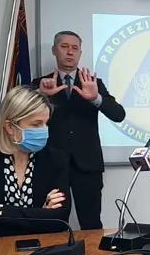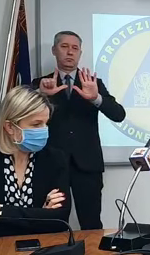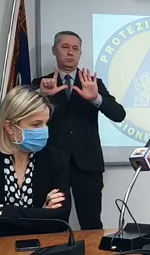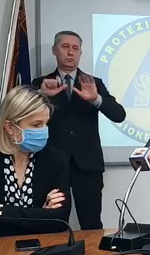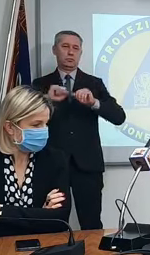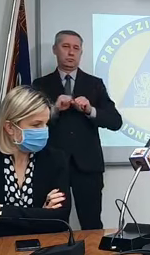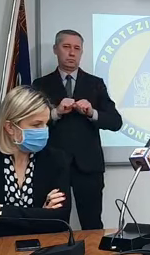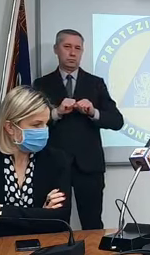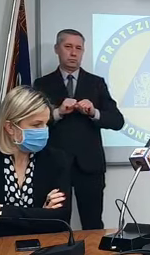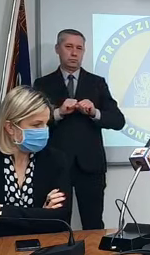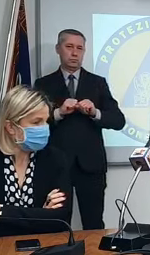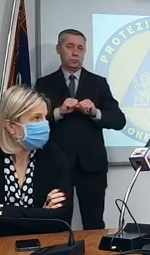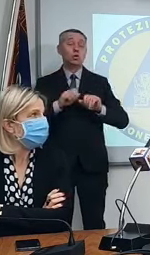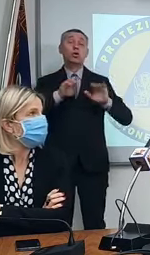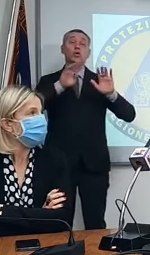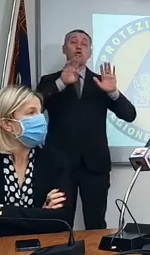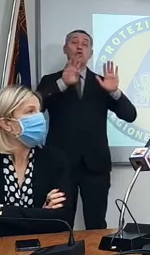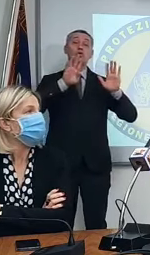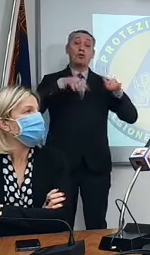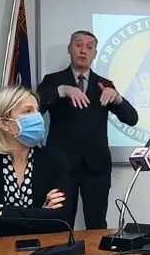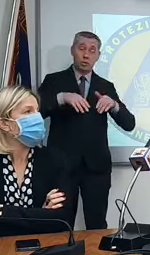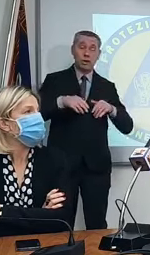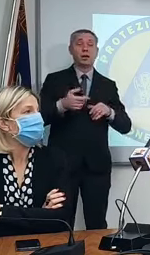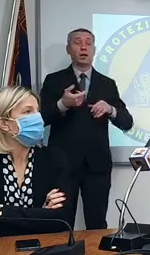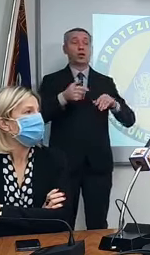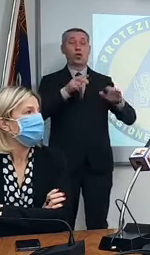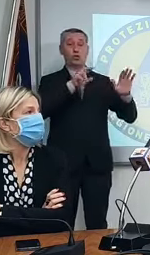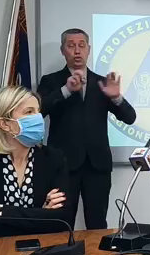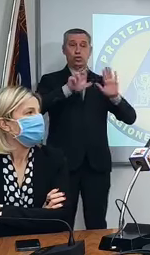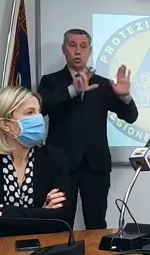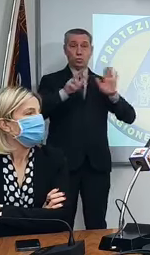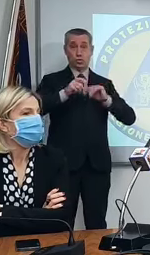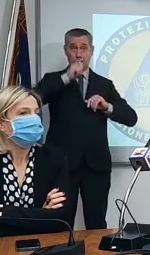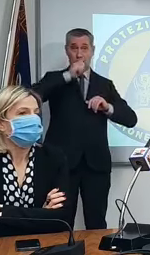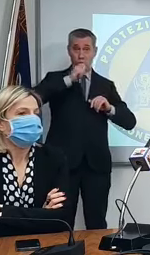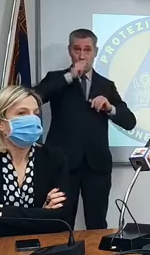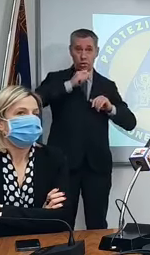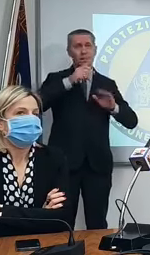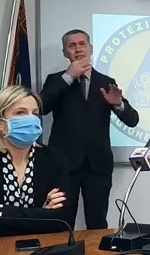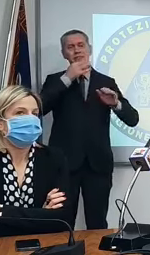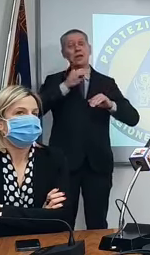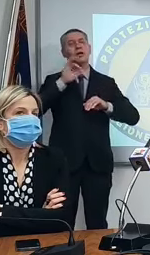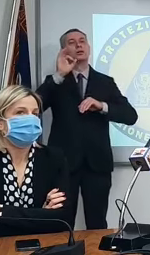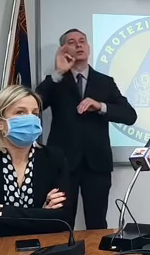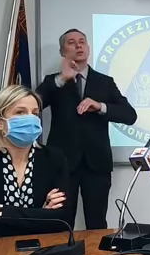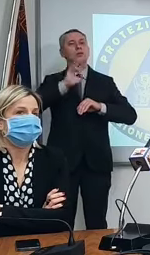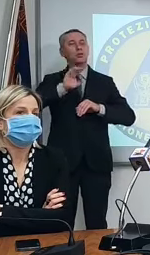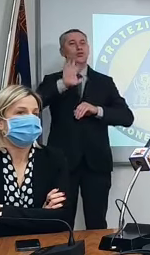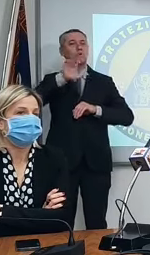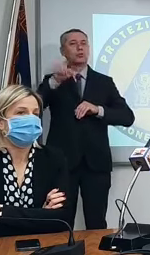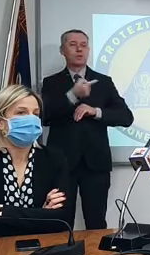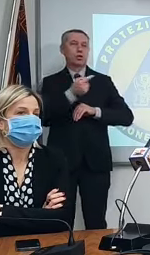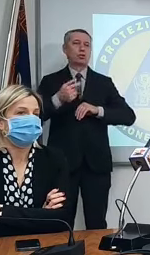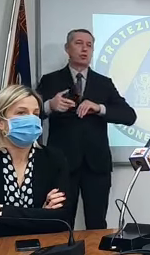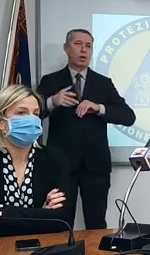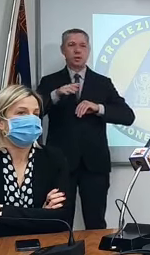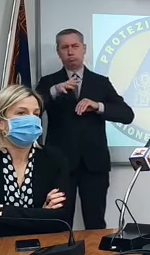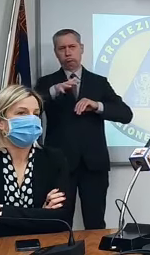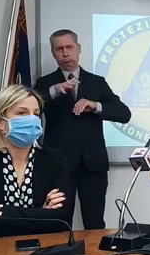Su 9.888 tamponi sono il 5,13% di incidenze.